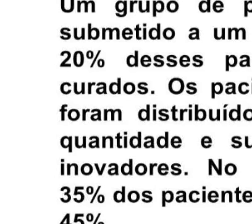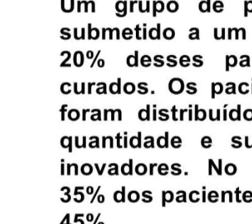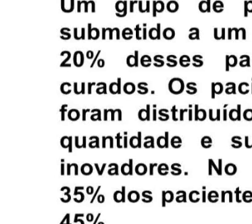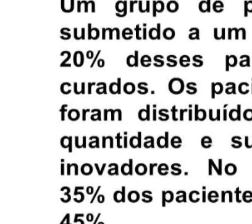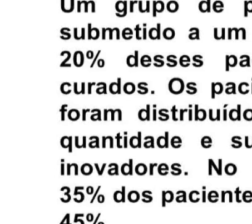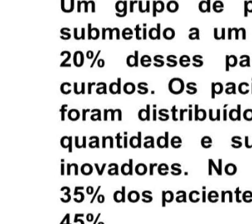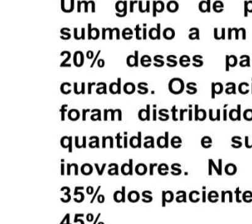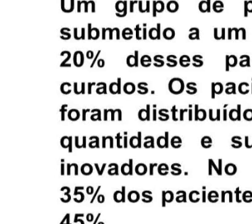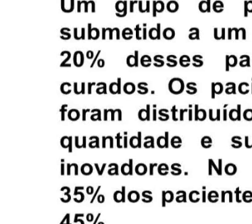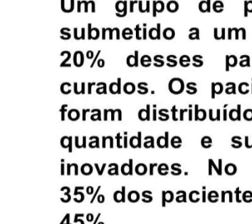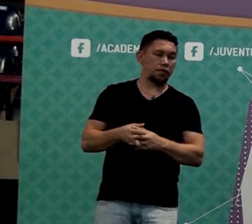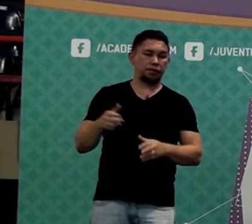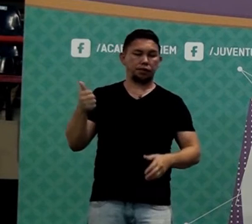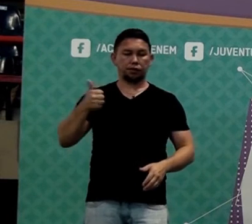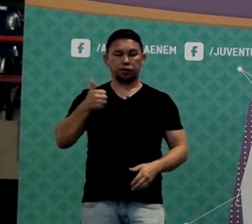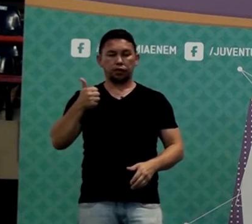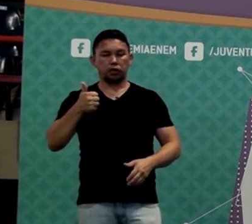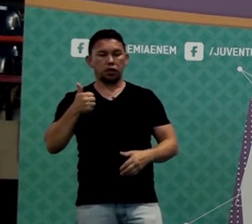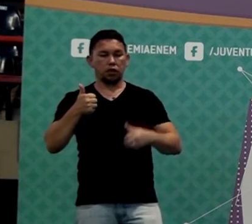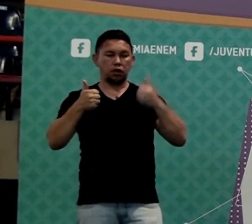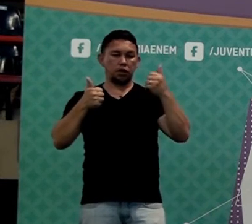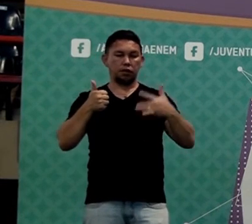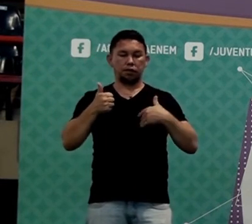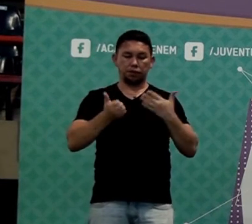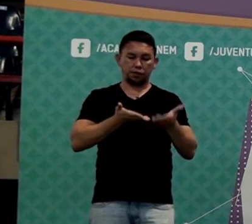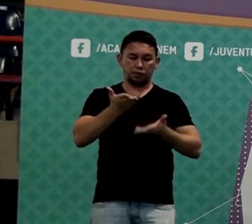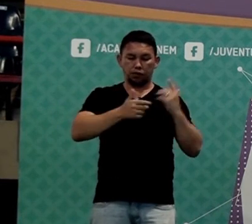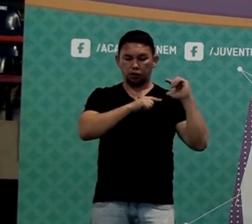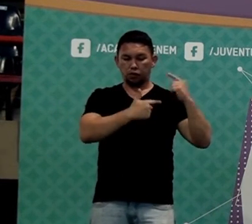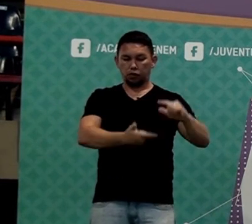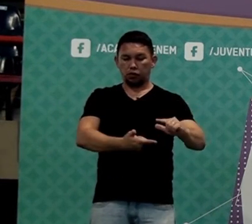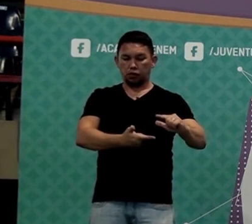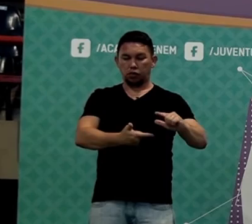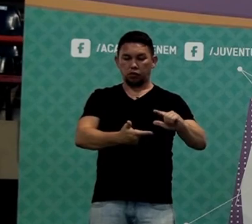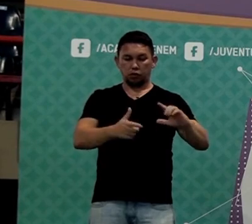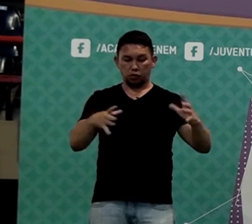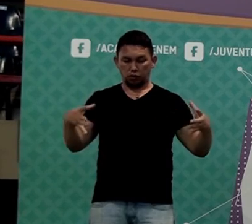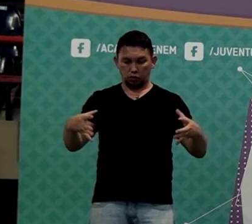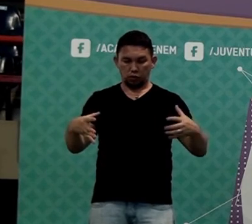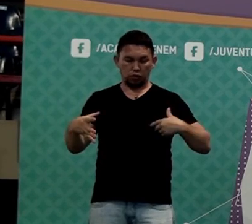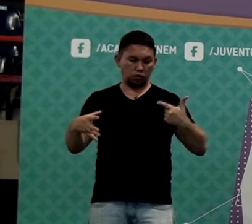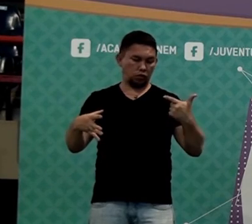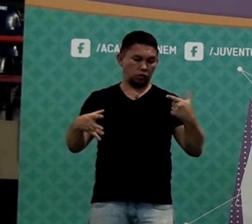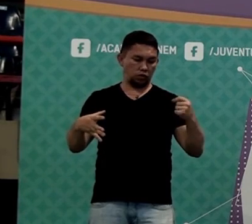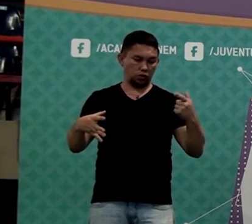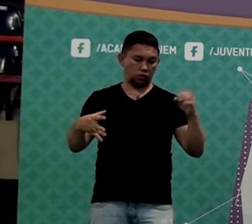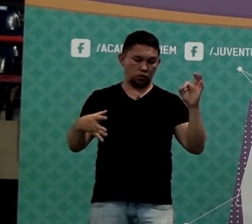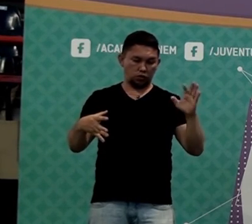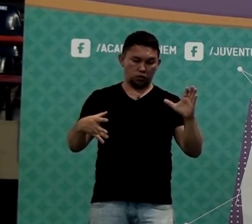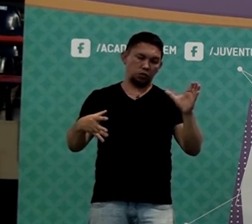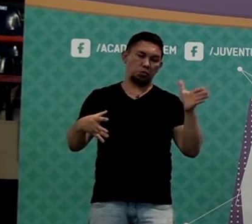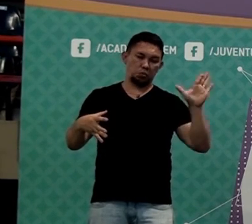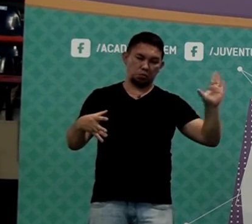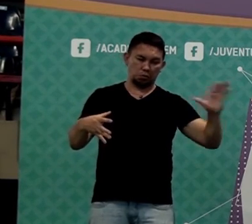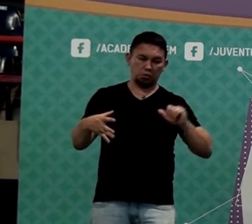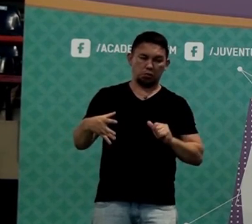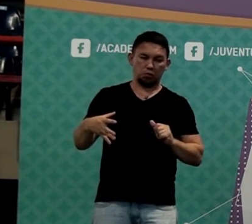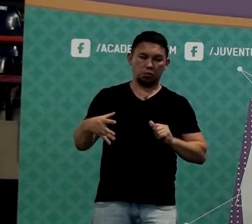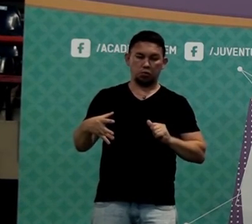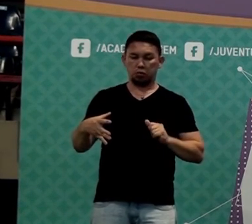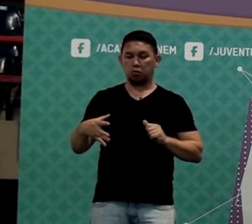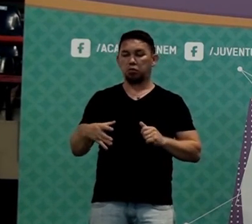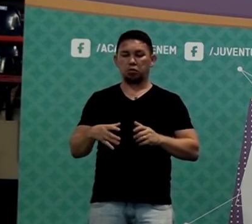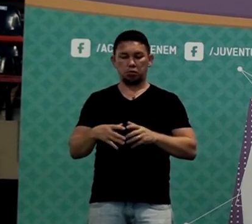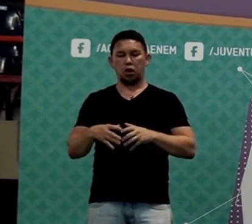Primeiro ele falou, pessoal, de cara, que com o tratamento comum, quantos por cento se curaram? 20%. Aí